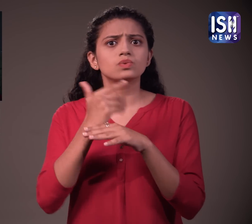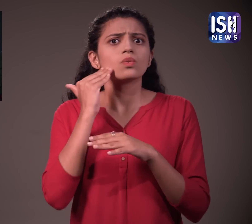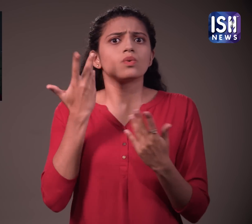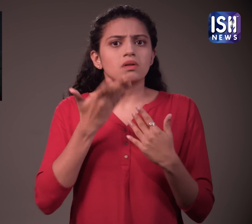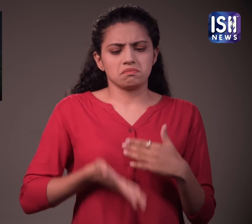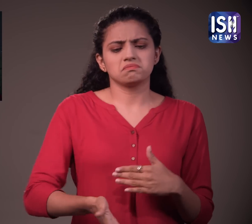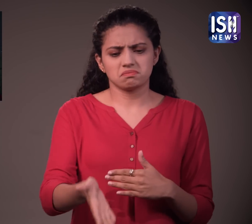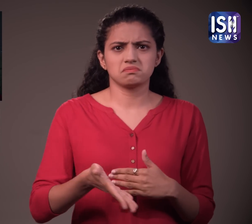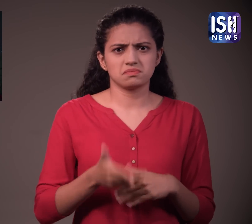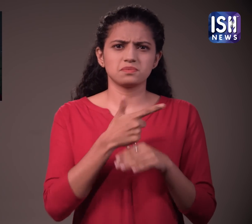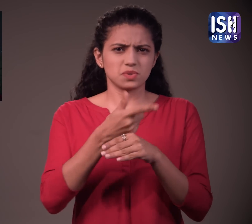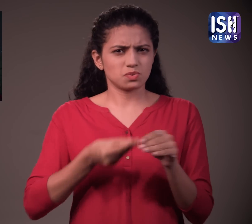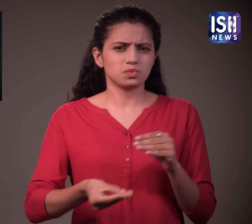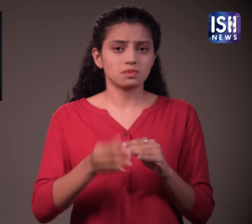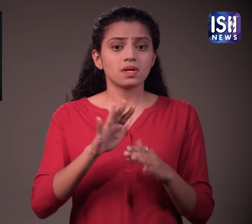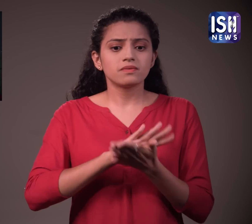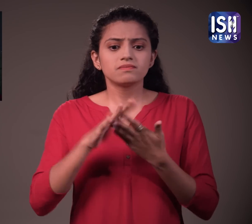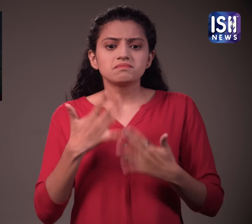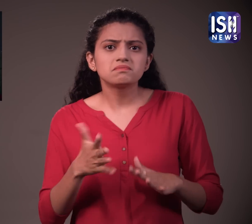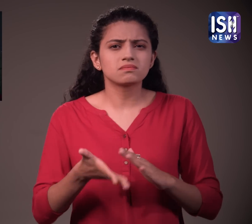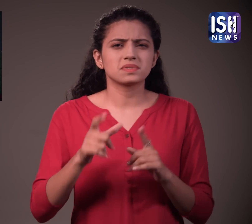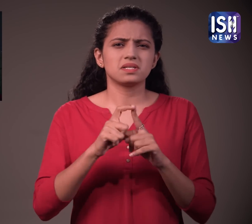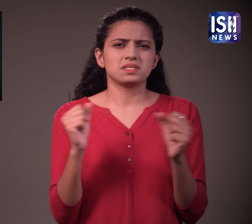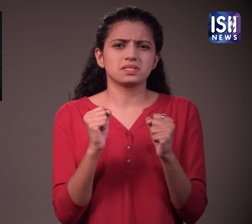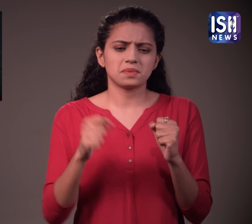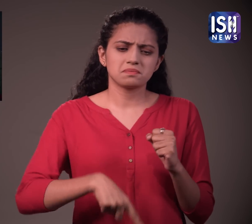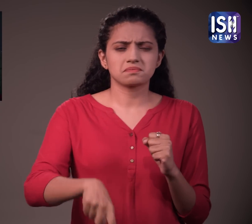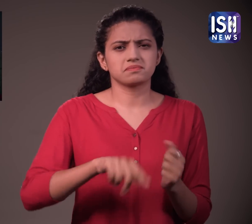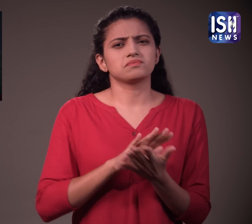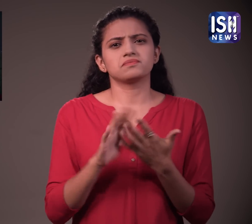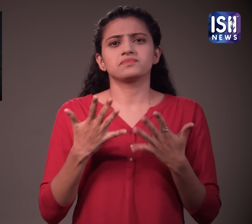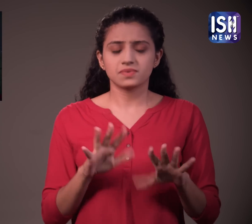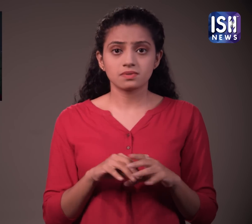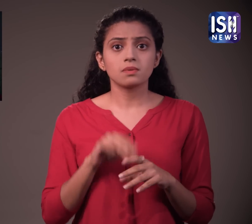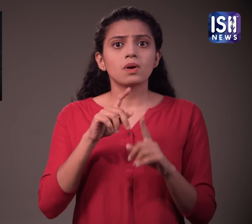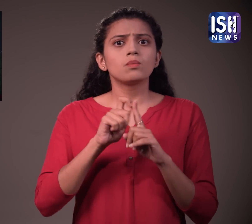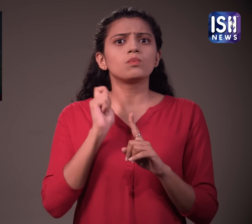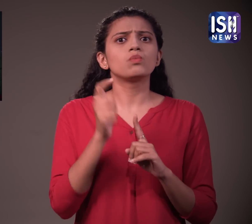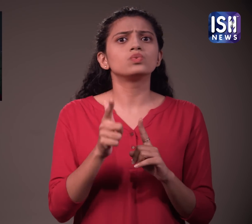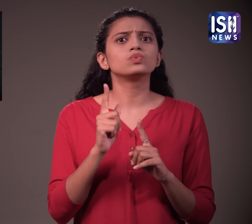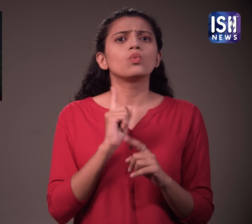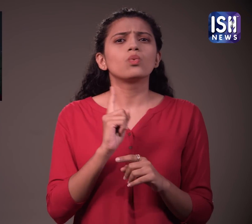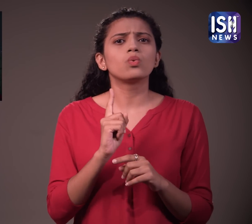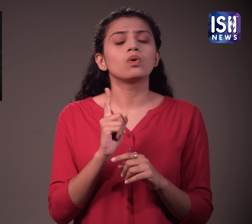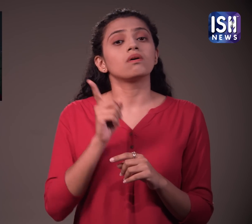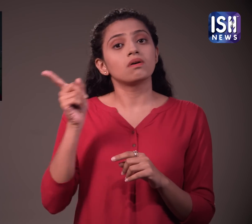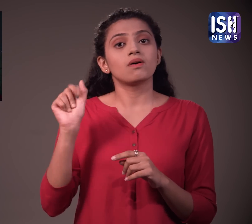शूटिंग जल शुरू होगी और सिरीज डिसमबर तक बन कर तयार हो जाएगी। इसे शारुक खान के